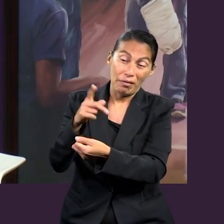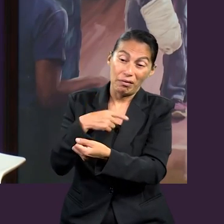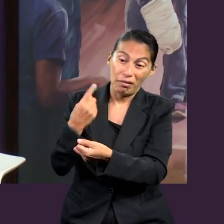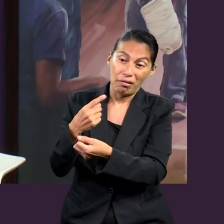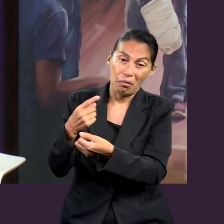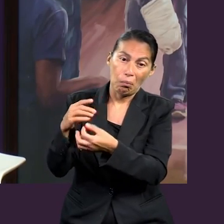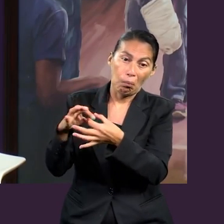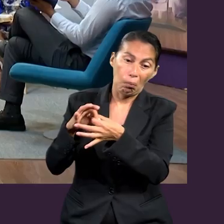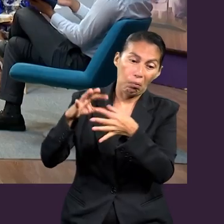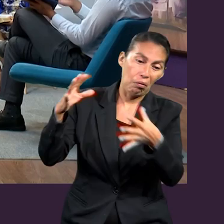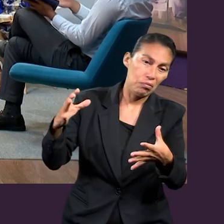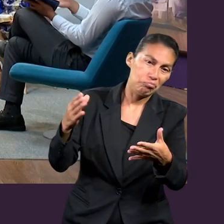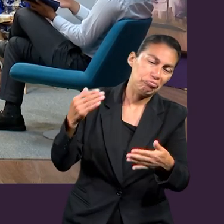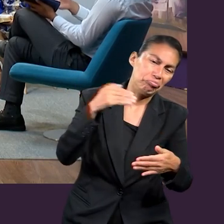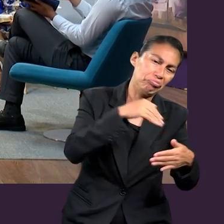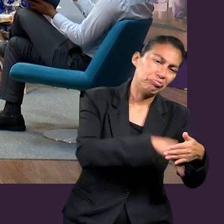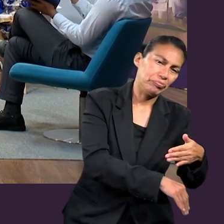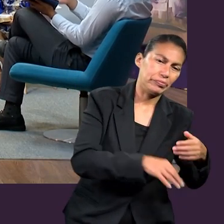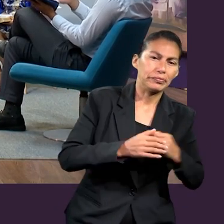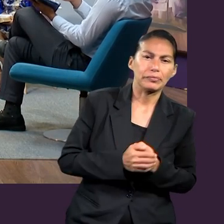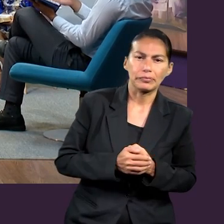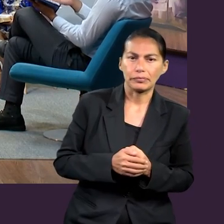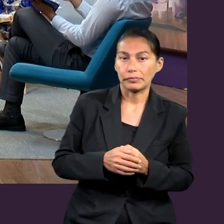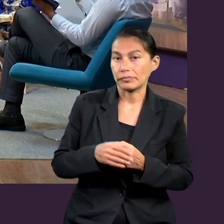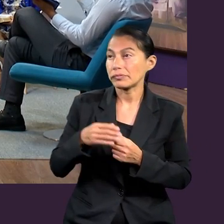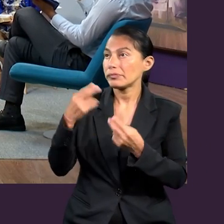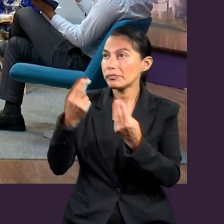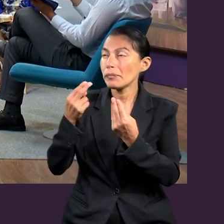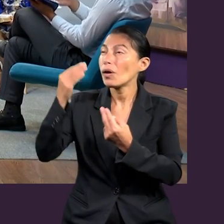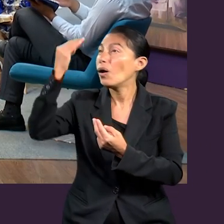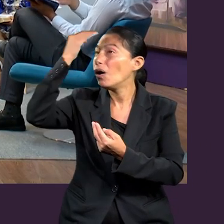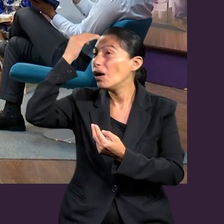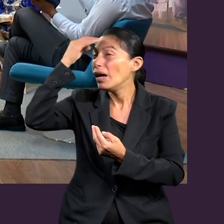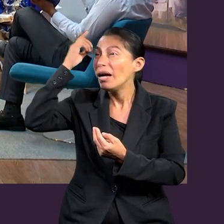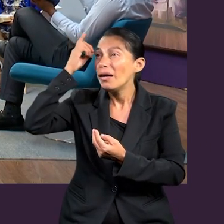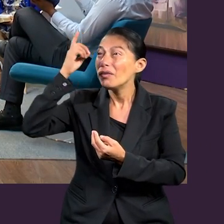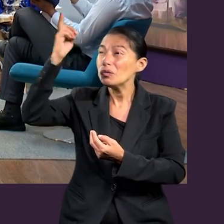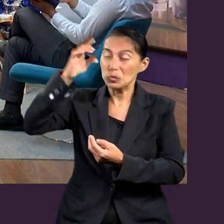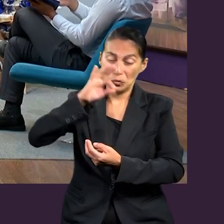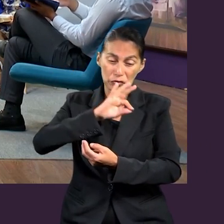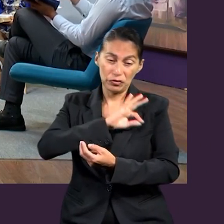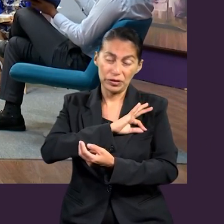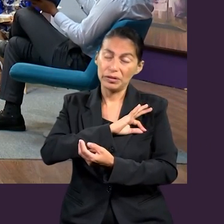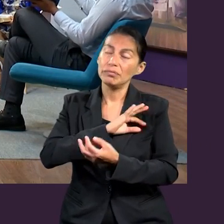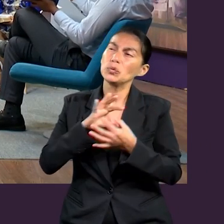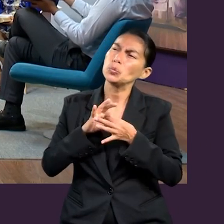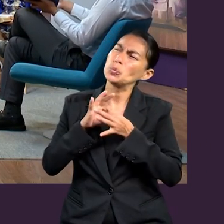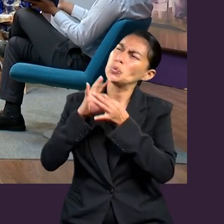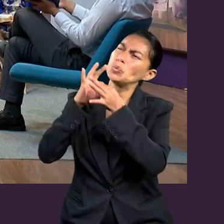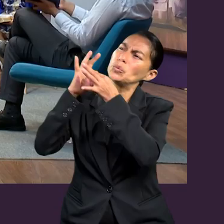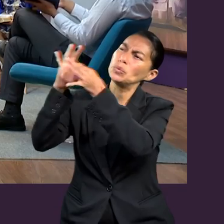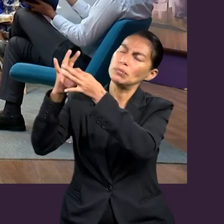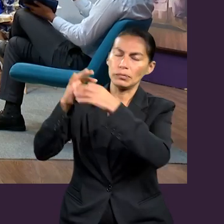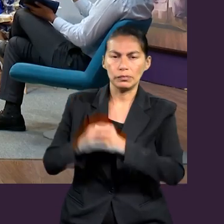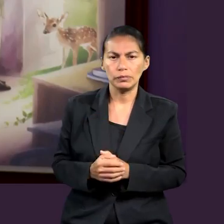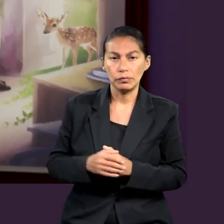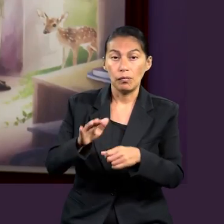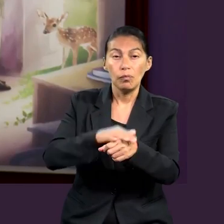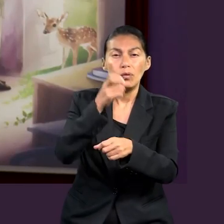necesitamos, dice Pablo, conocer a Dios, unidad de fe y unidad de conocimiento de Cristo. Entonces, es importante